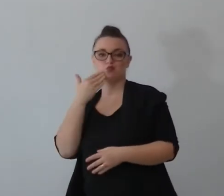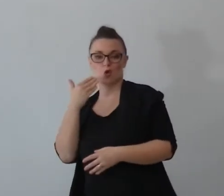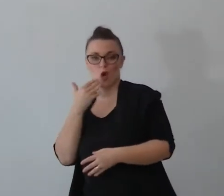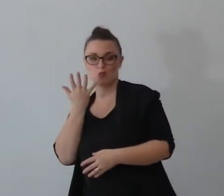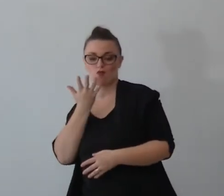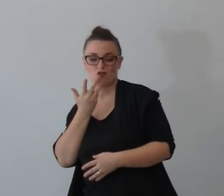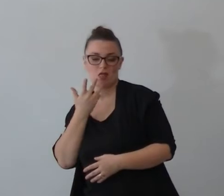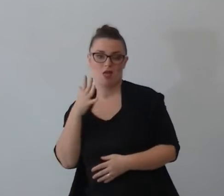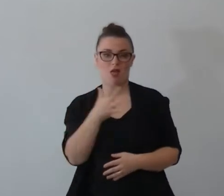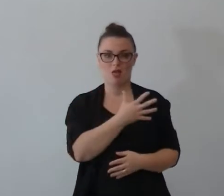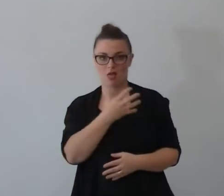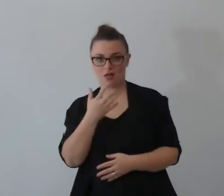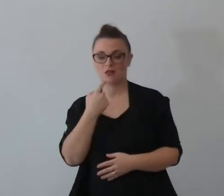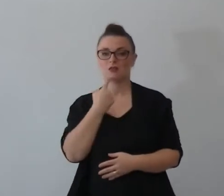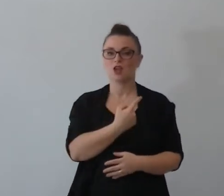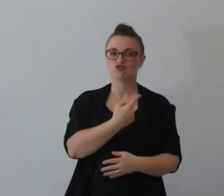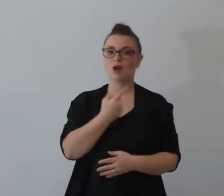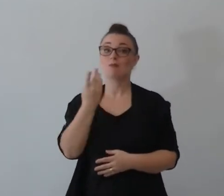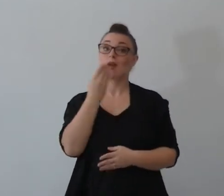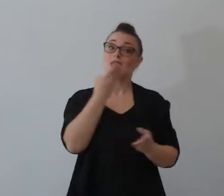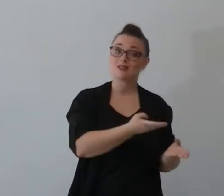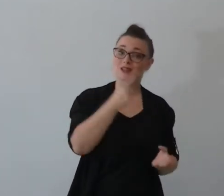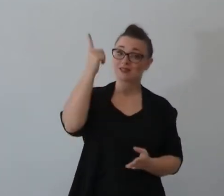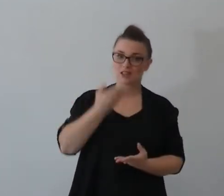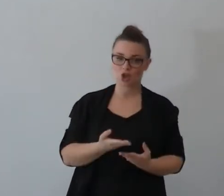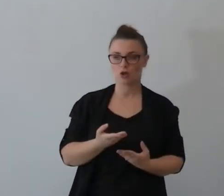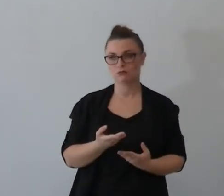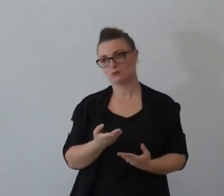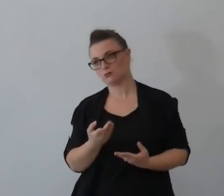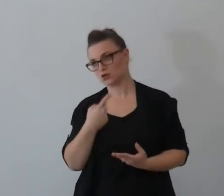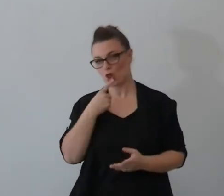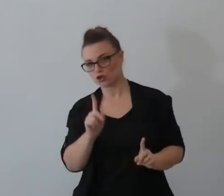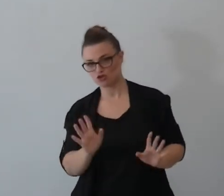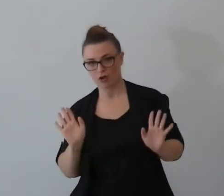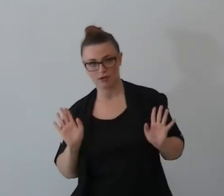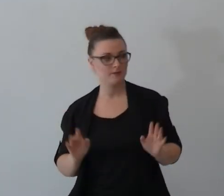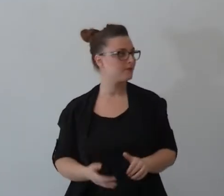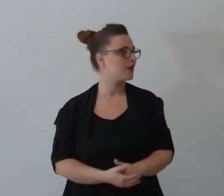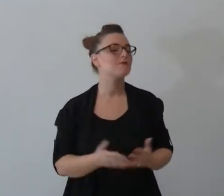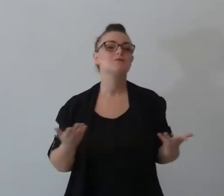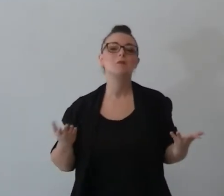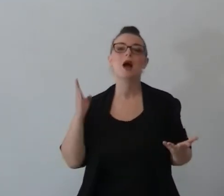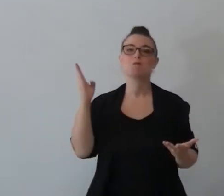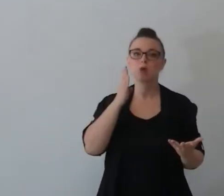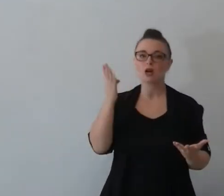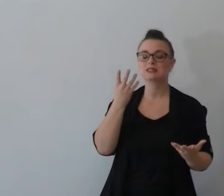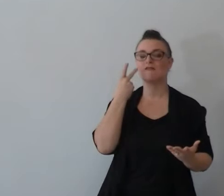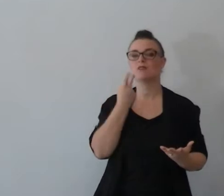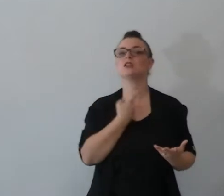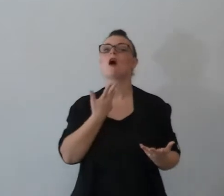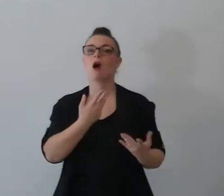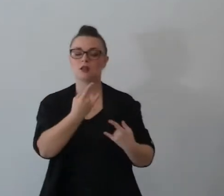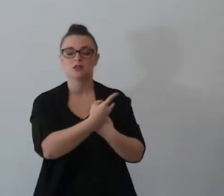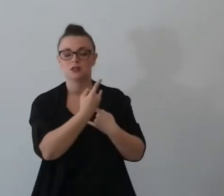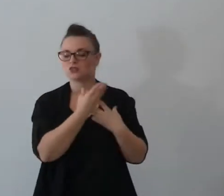ragazza e dice si benedetta dal Signore Boaz che fa davanti a una tentazione così grande mi appena prima il